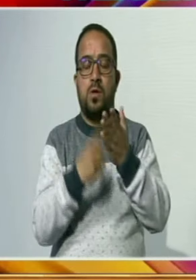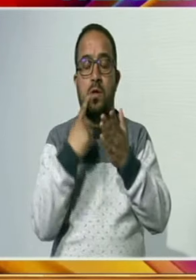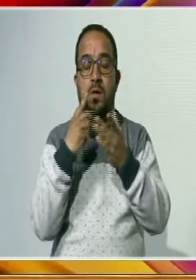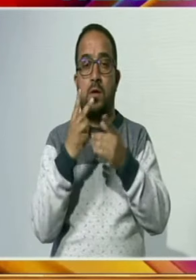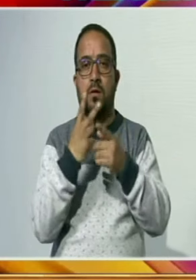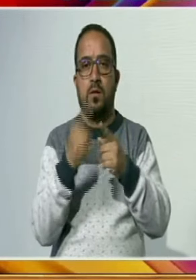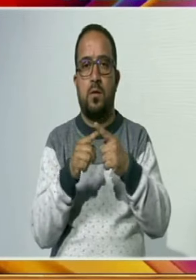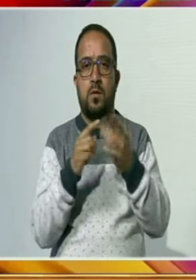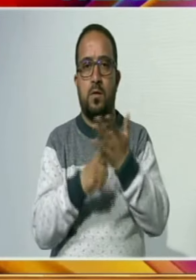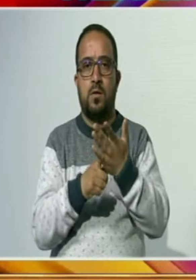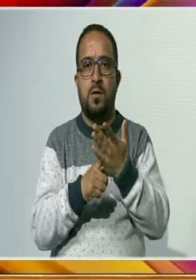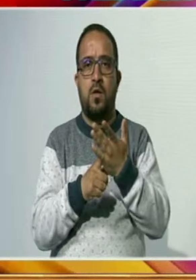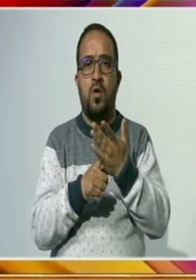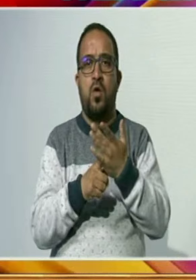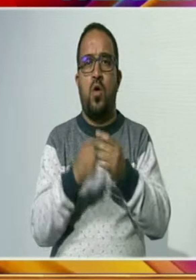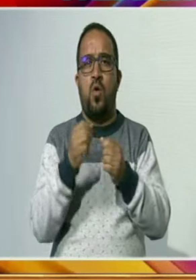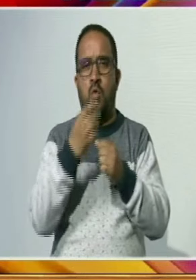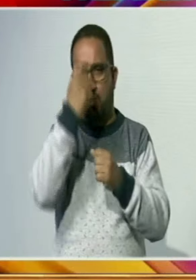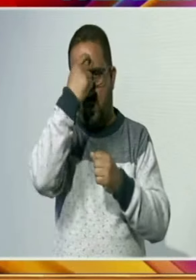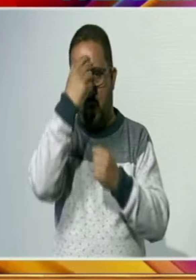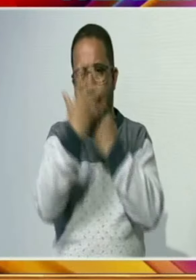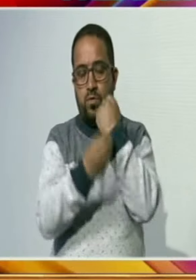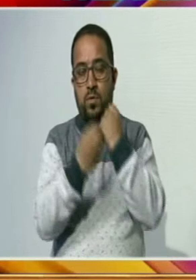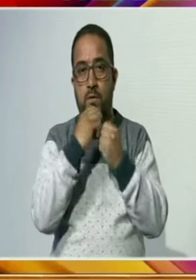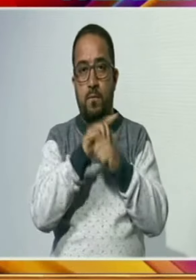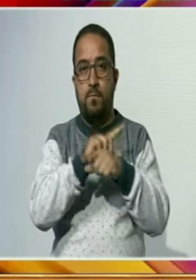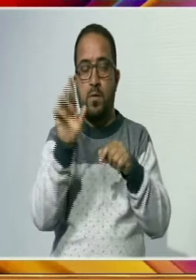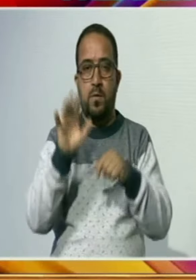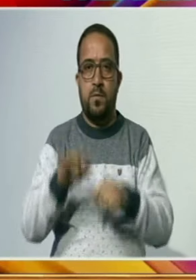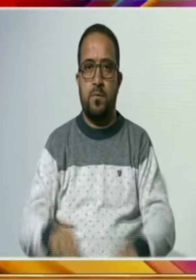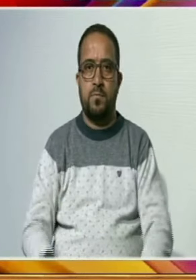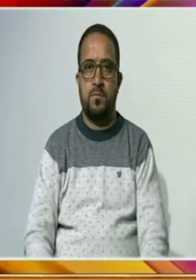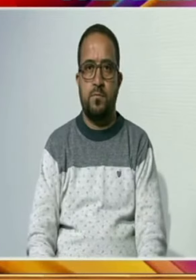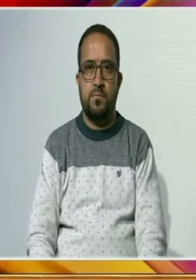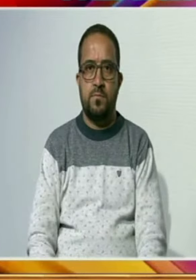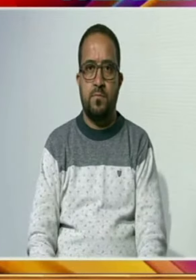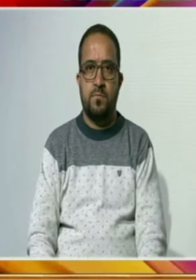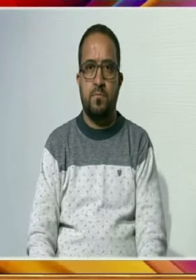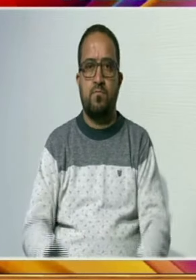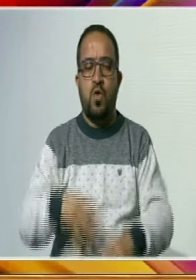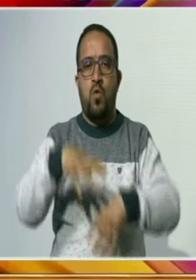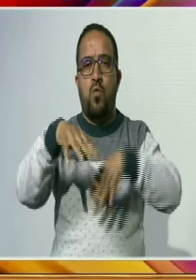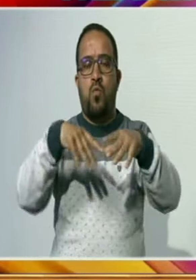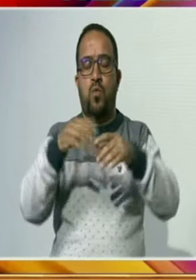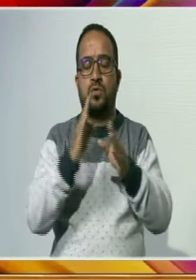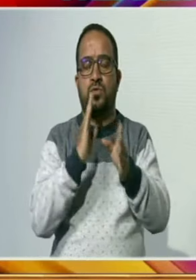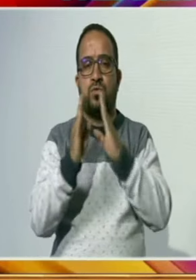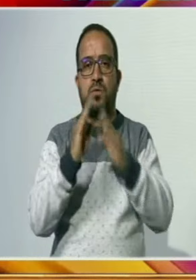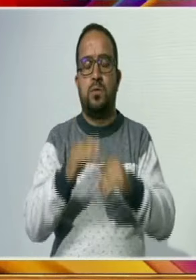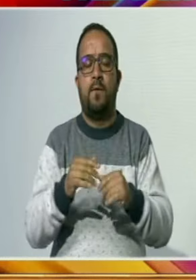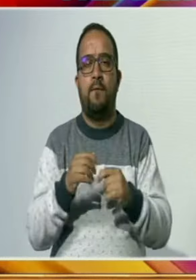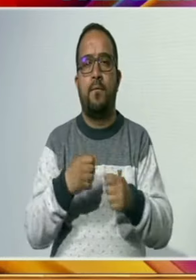اور مسافروں سے بھی کہا گیا ہے کہ وہ سفر کرنے سے پہلے